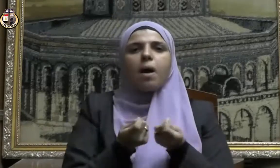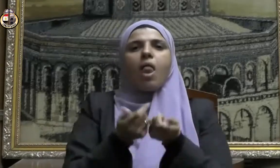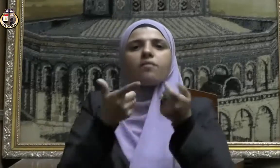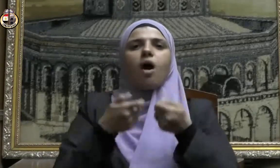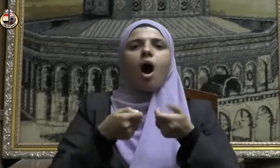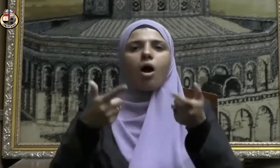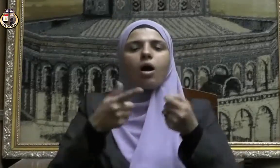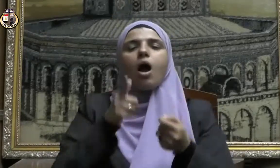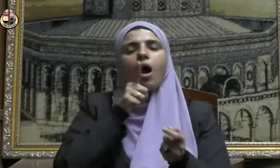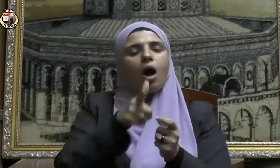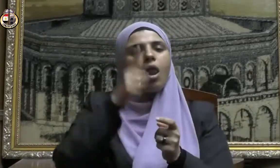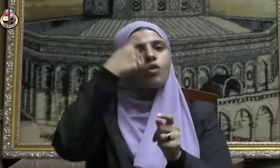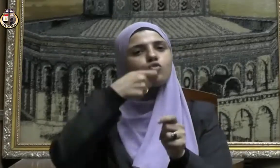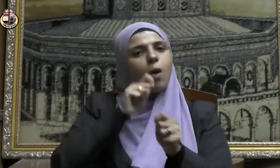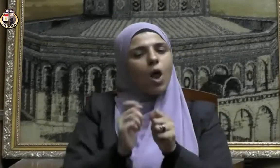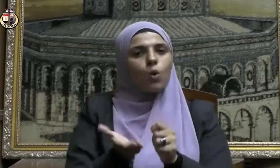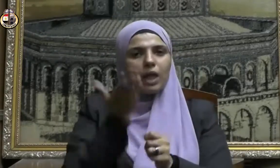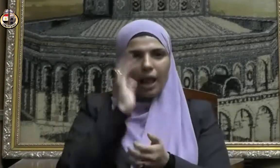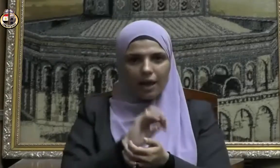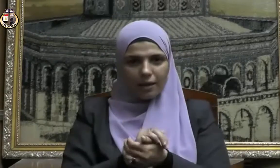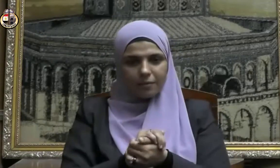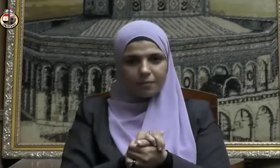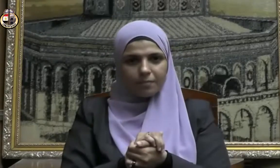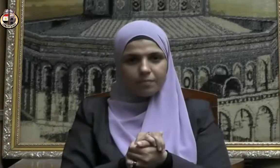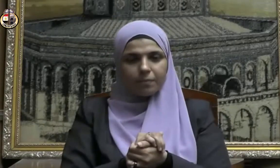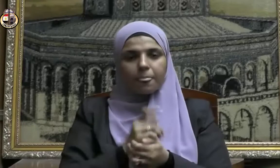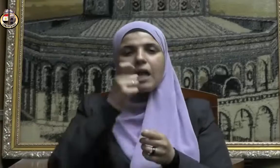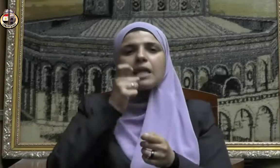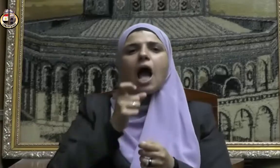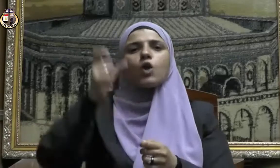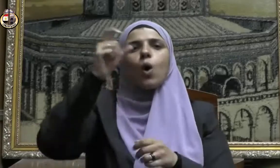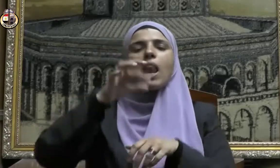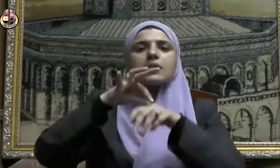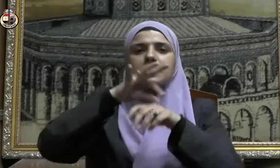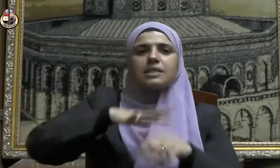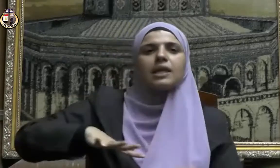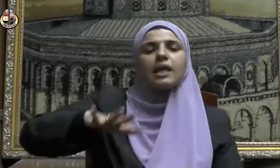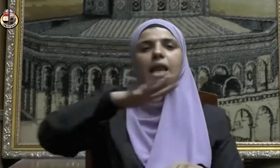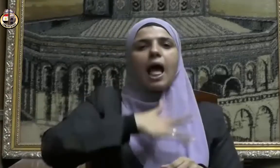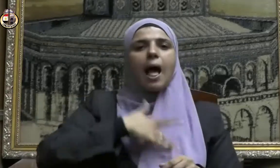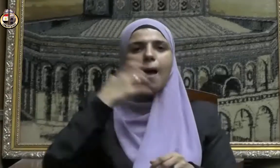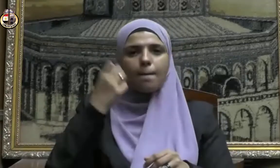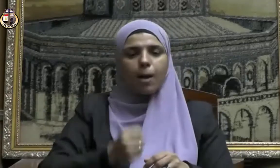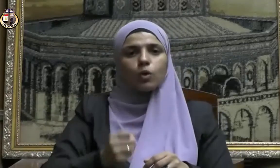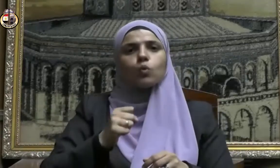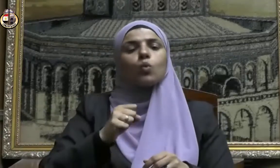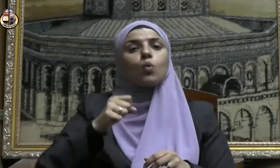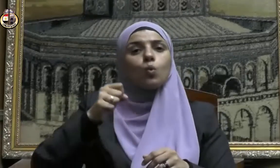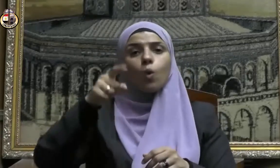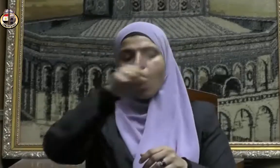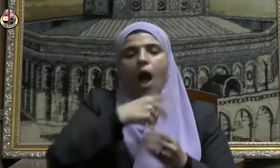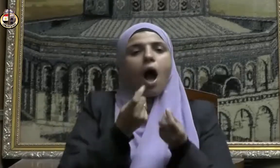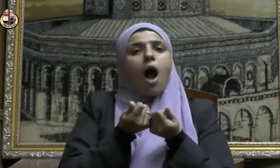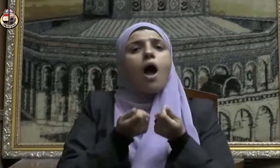فقال سبحانه يا أيها الذين آمنوا أنفقوا